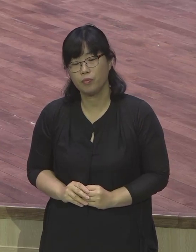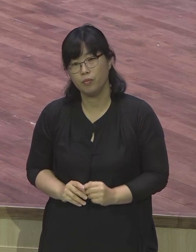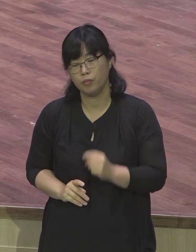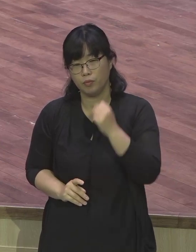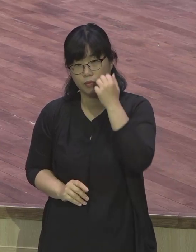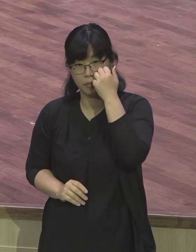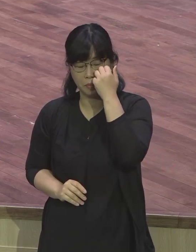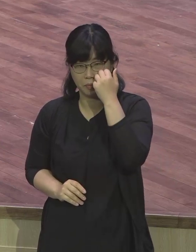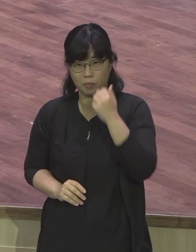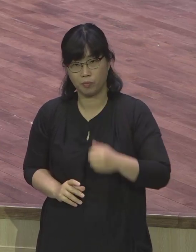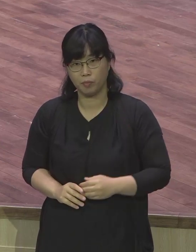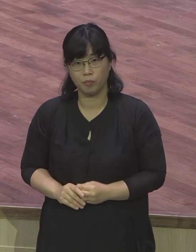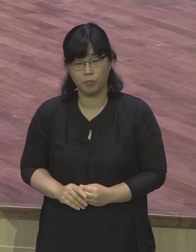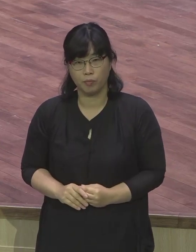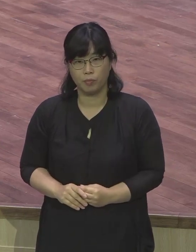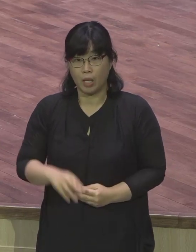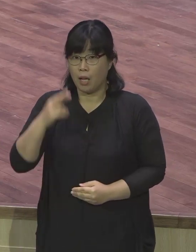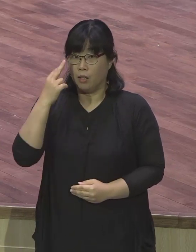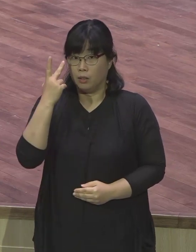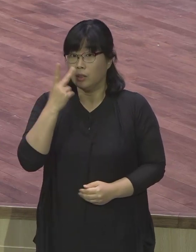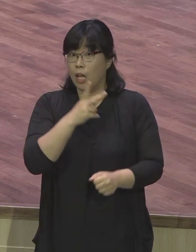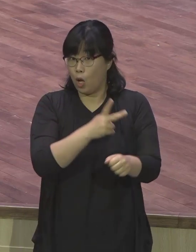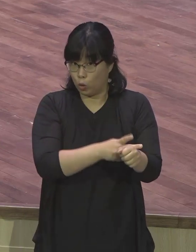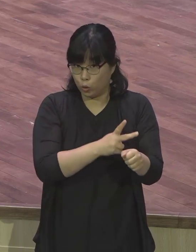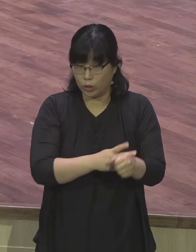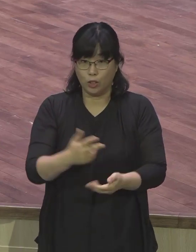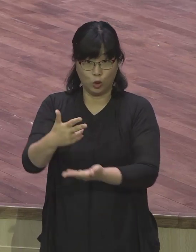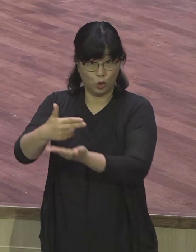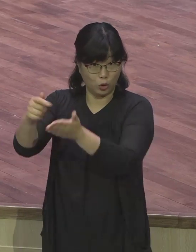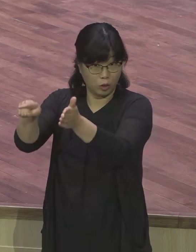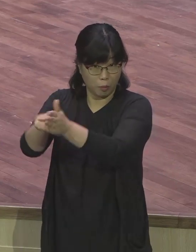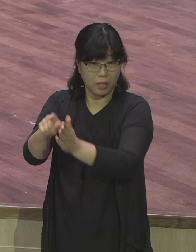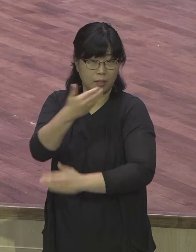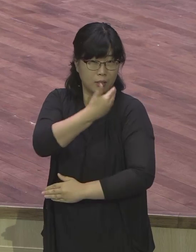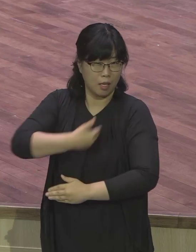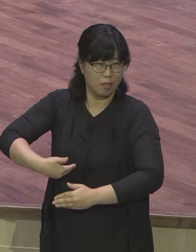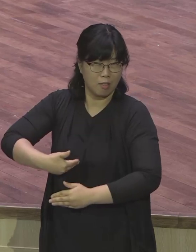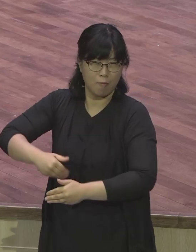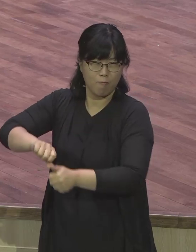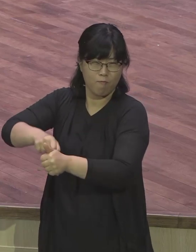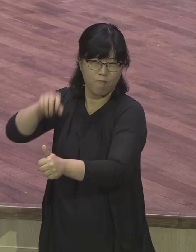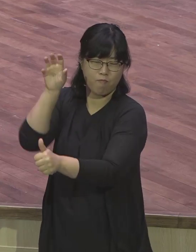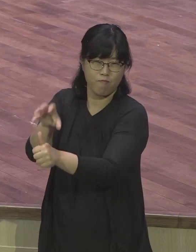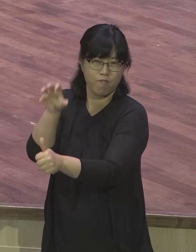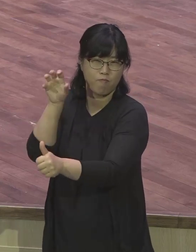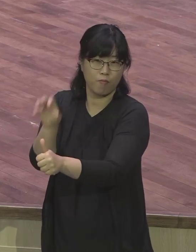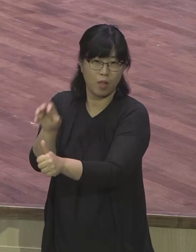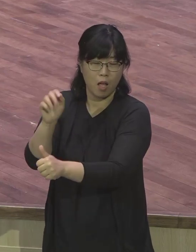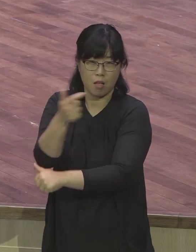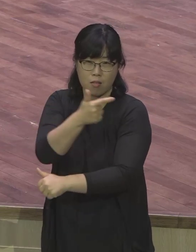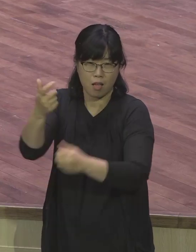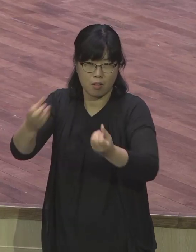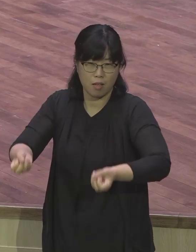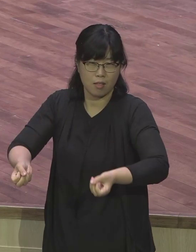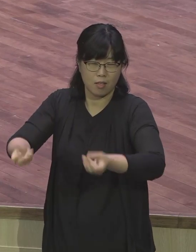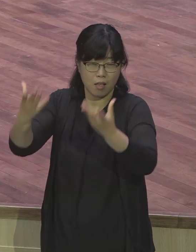하겠습니다. 사올이 주의 제자들에 대하여 여전히 위협과 살기가 든든하여 대제사장에게 가서